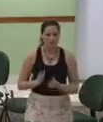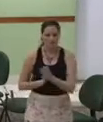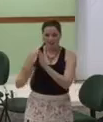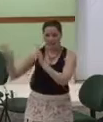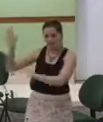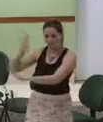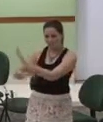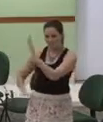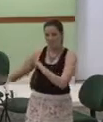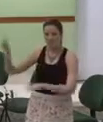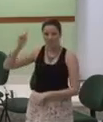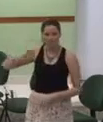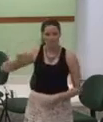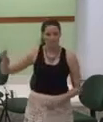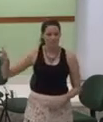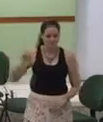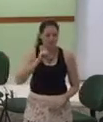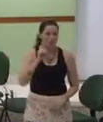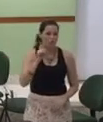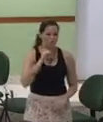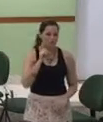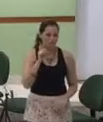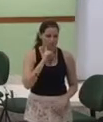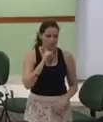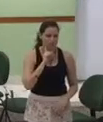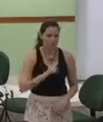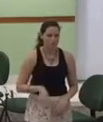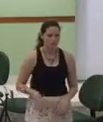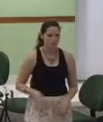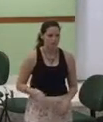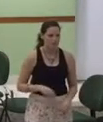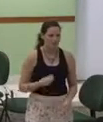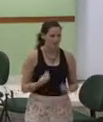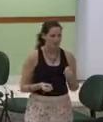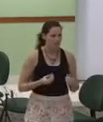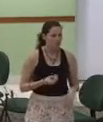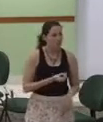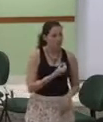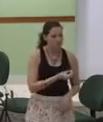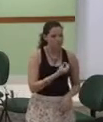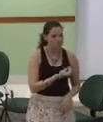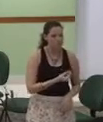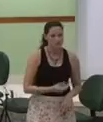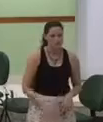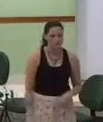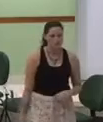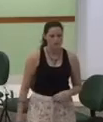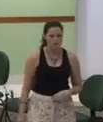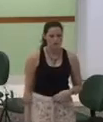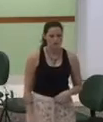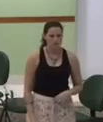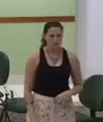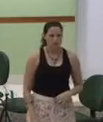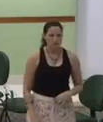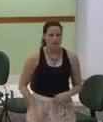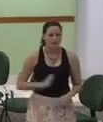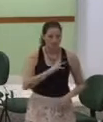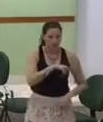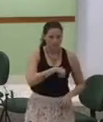vida aquilo que nós propusemos em nosso coração para agradar ao Senhor e amar é servir ao nosso Deus